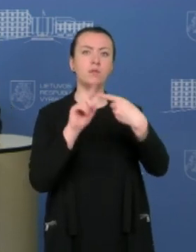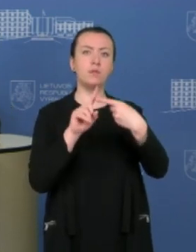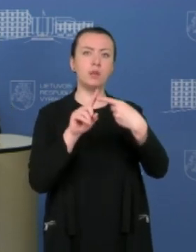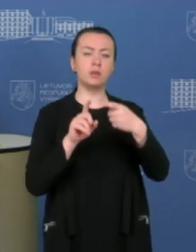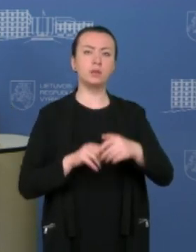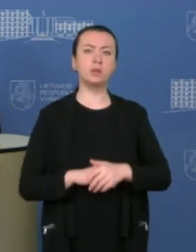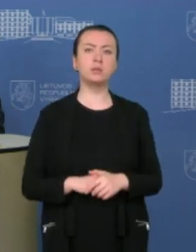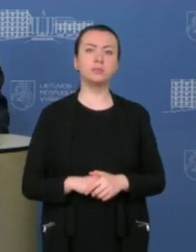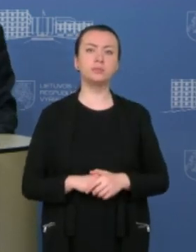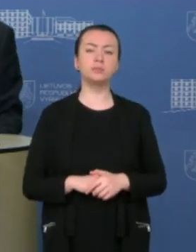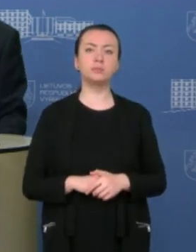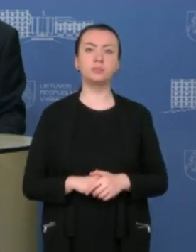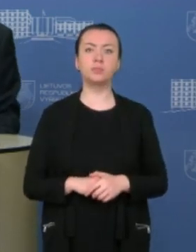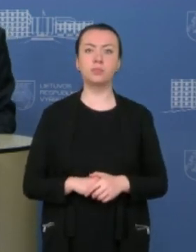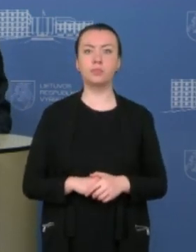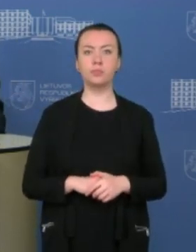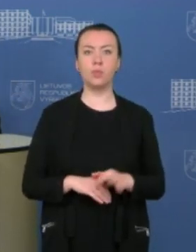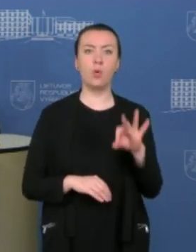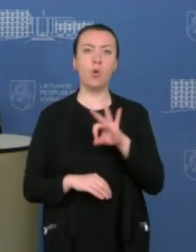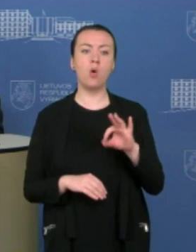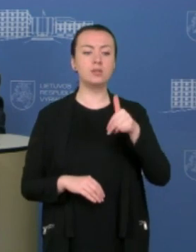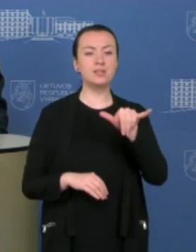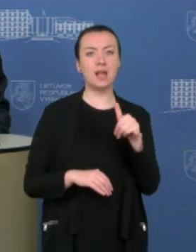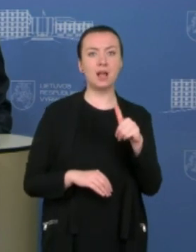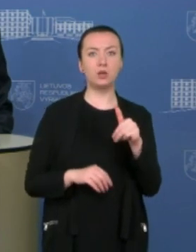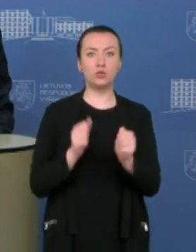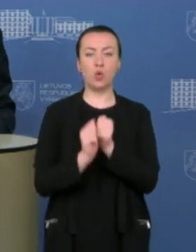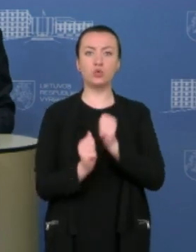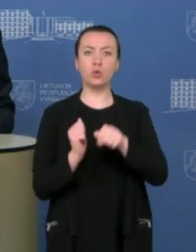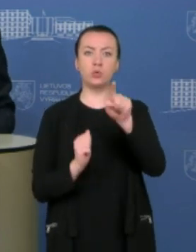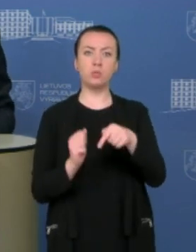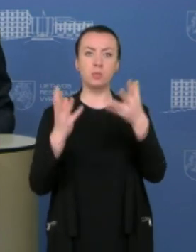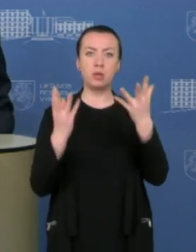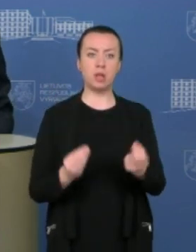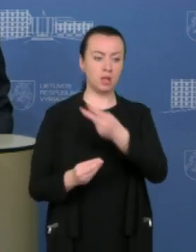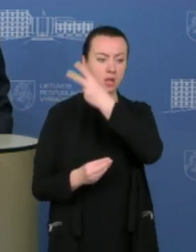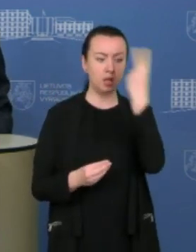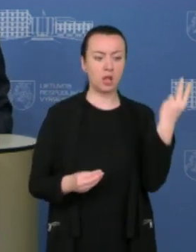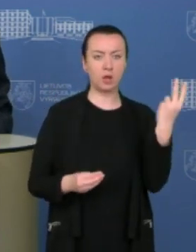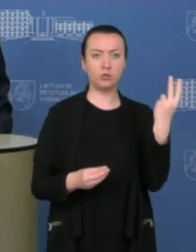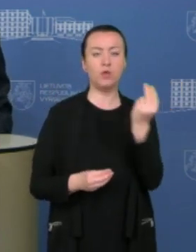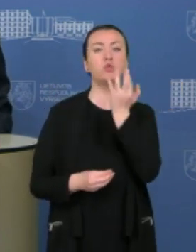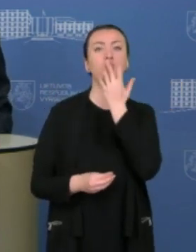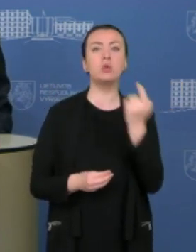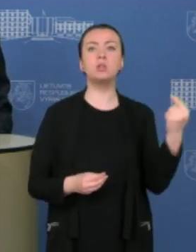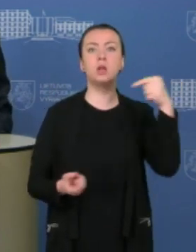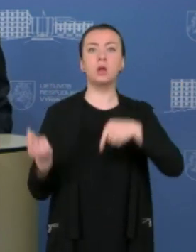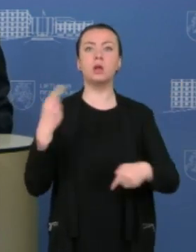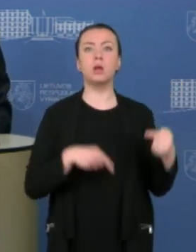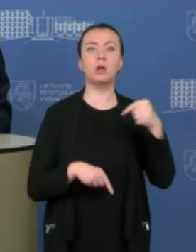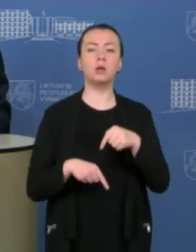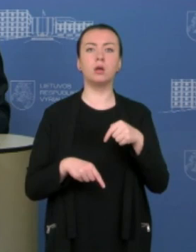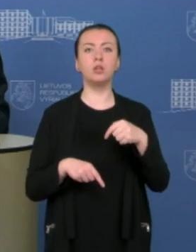iš jų skamba taip. Kokiomis sąlygomis nuo sausio pirmos dienos į Lietuvą atvykti galės žmonės iš